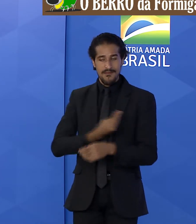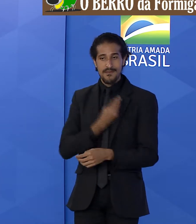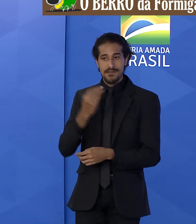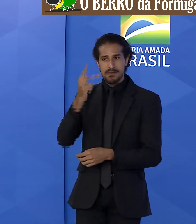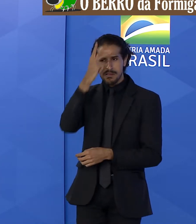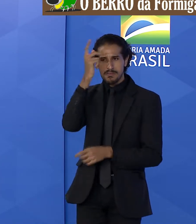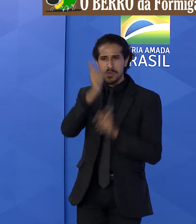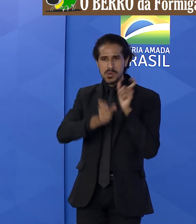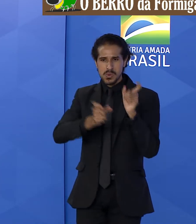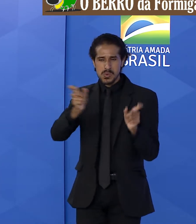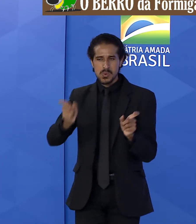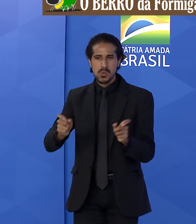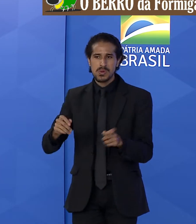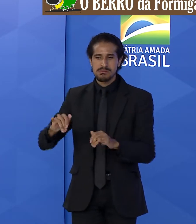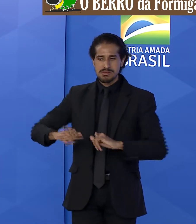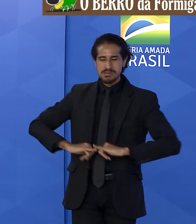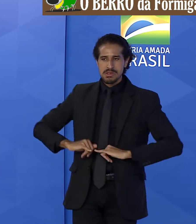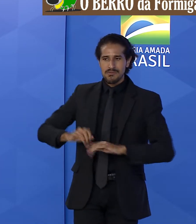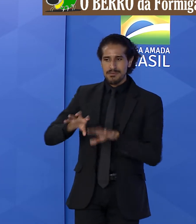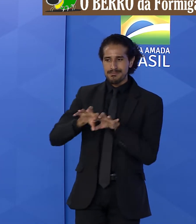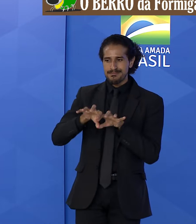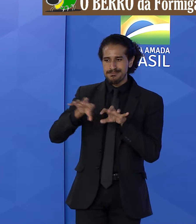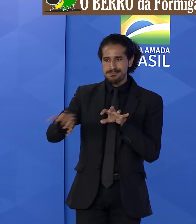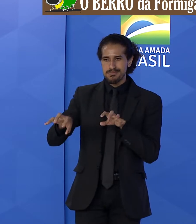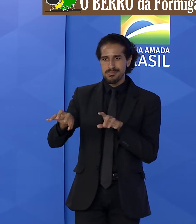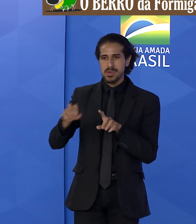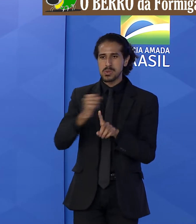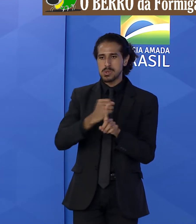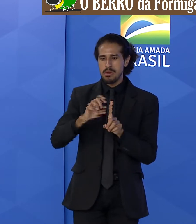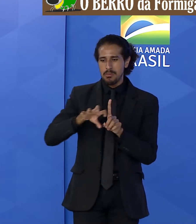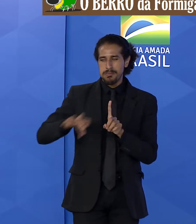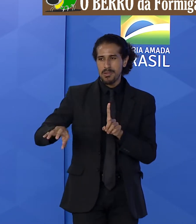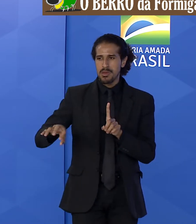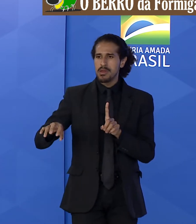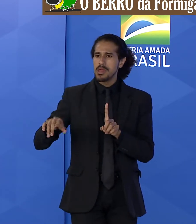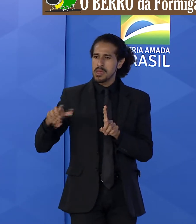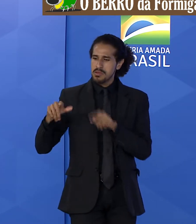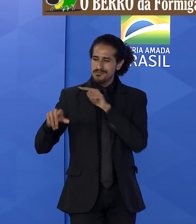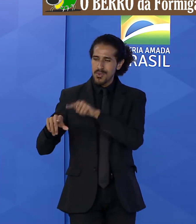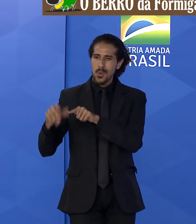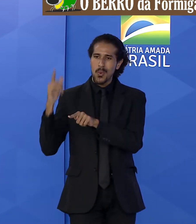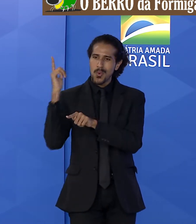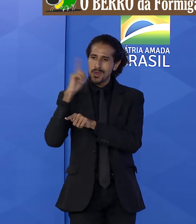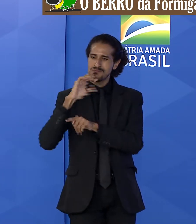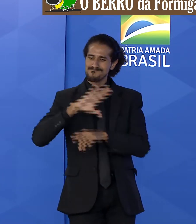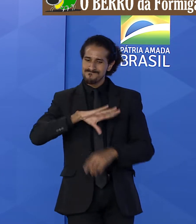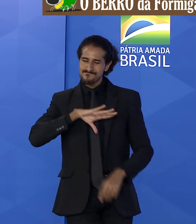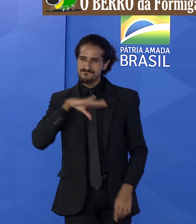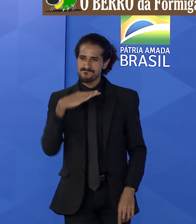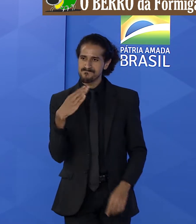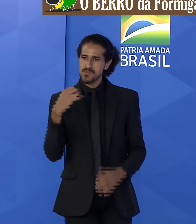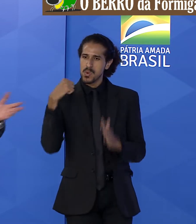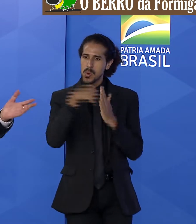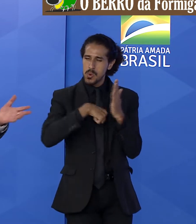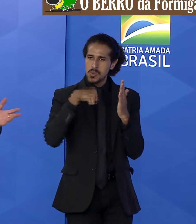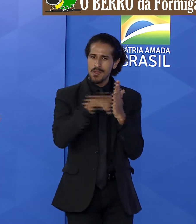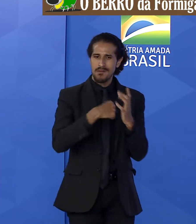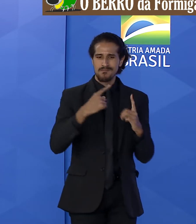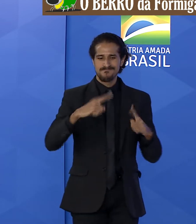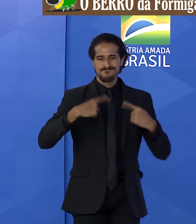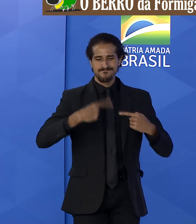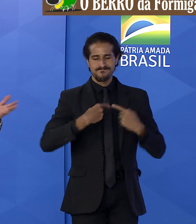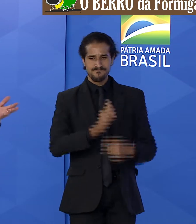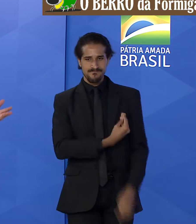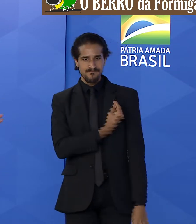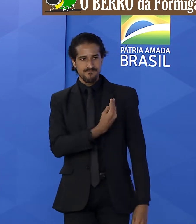mais frágeis, as mais vulneráveis e as que tiveram coragem de enfrentar um desafio de vida, uma